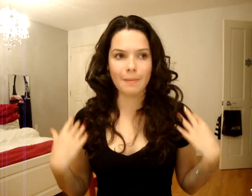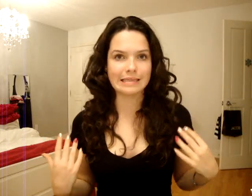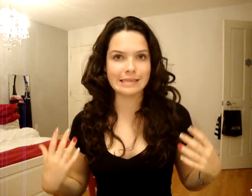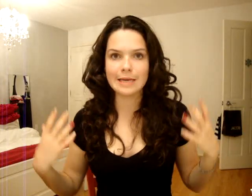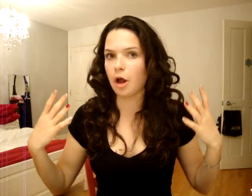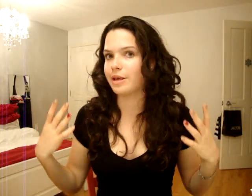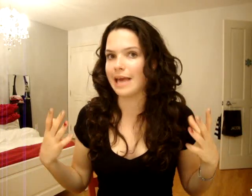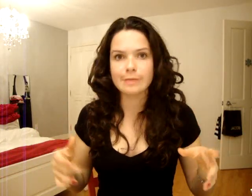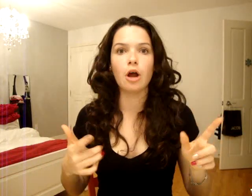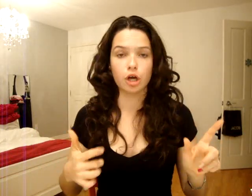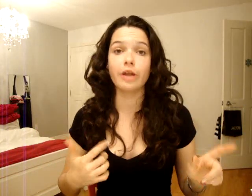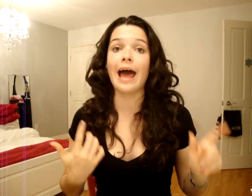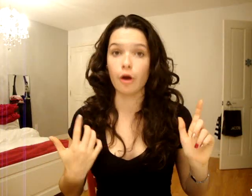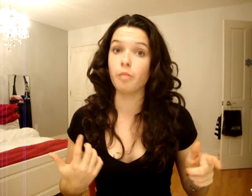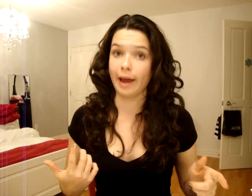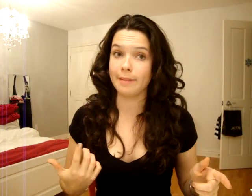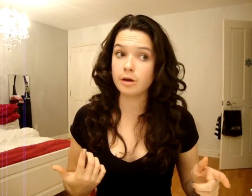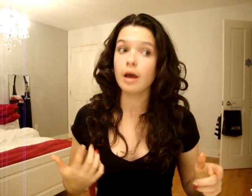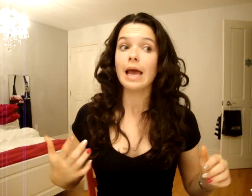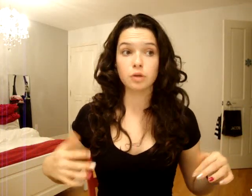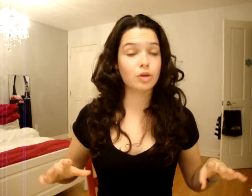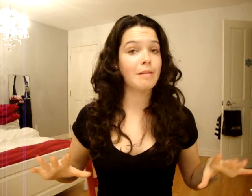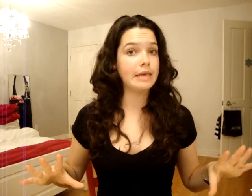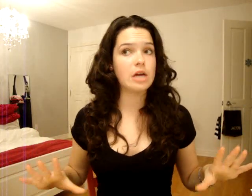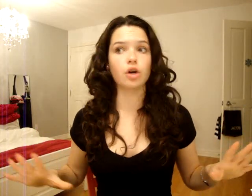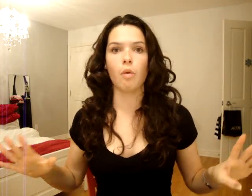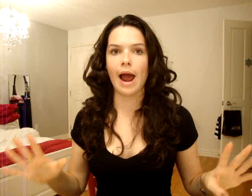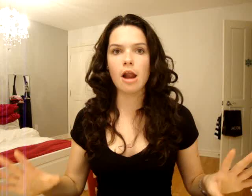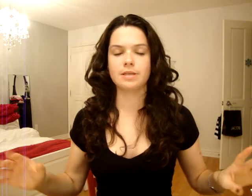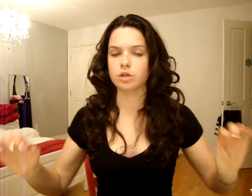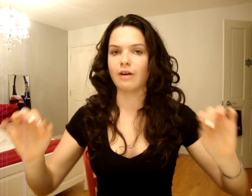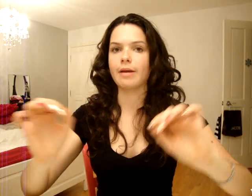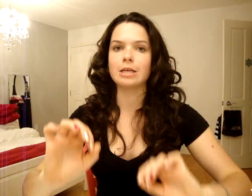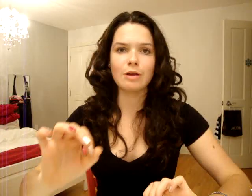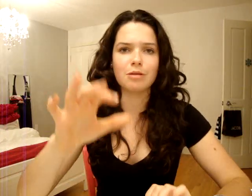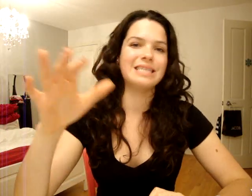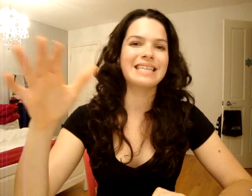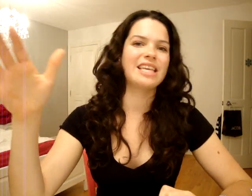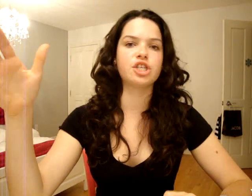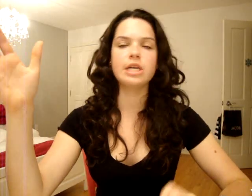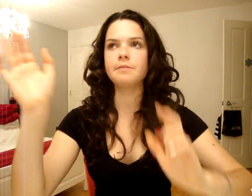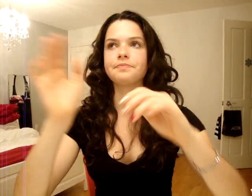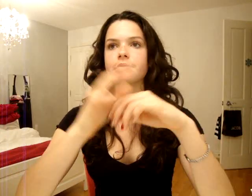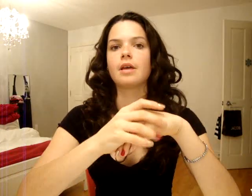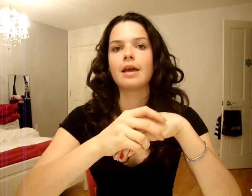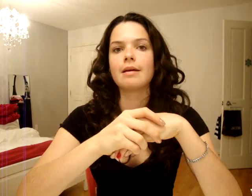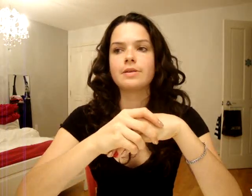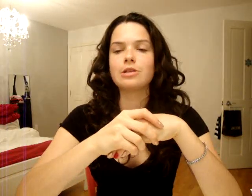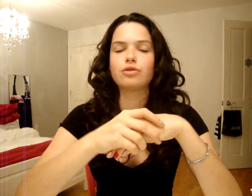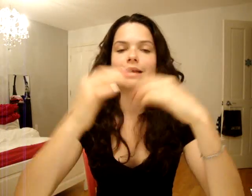plastique, puis leur casque, puis leur gun à eux-mêmes, là. Puis ils tout habillés, genre, ouais, là. ils sont vraiment étenses. Puis les fois, ils des stratégies, là. Puis, tu tu te sens